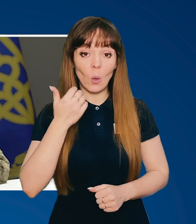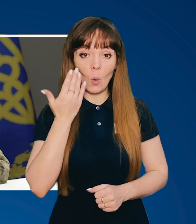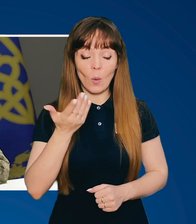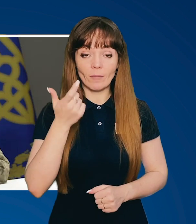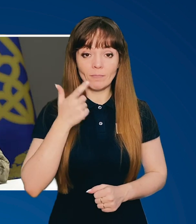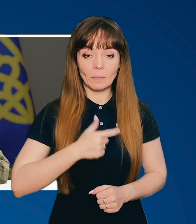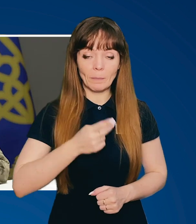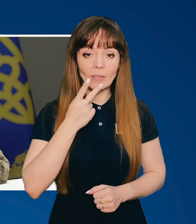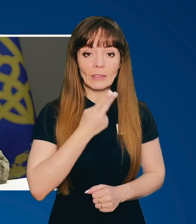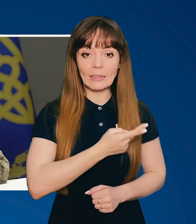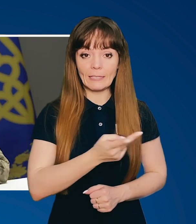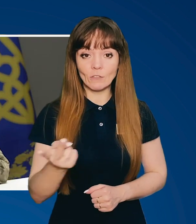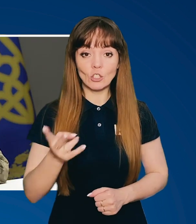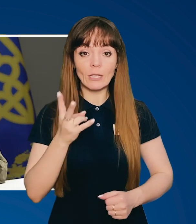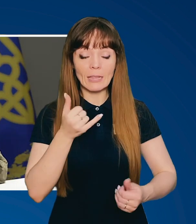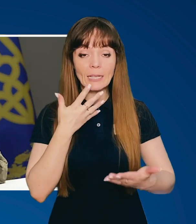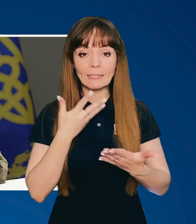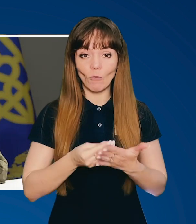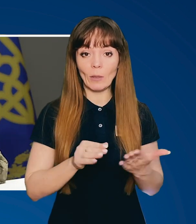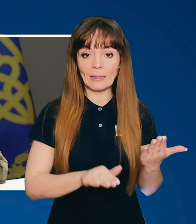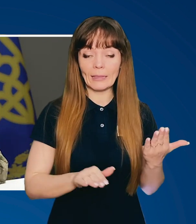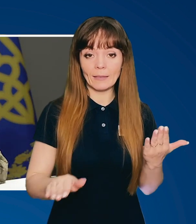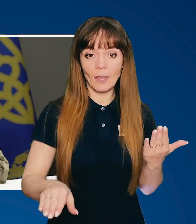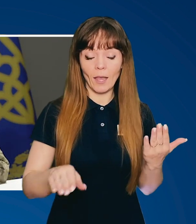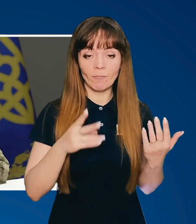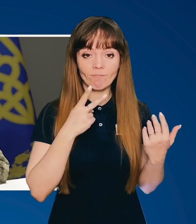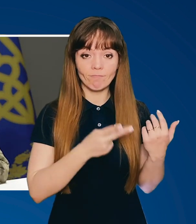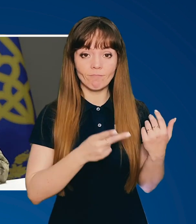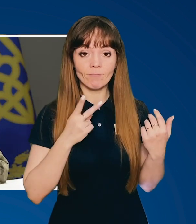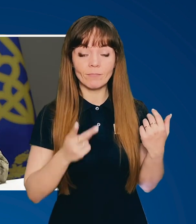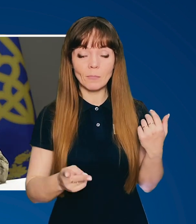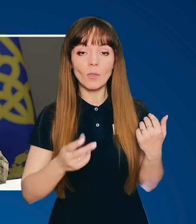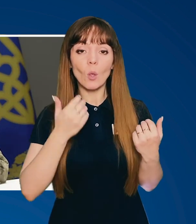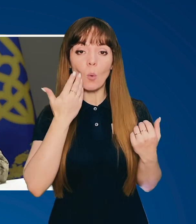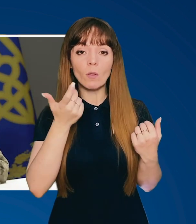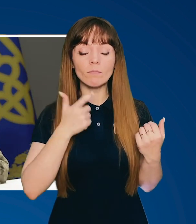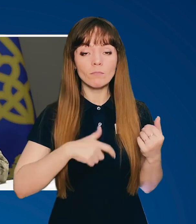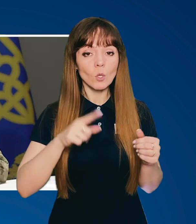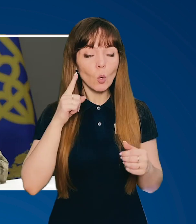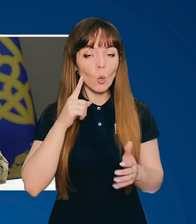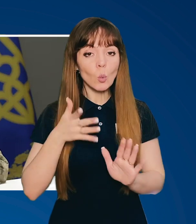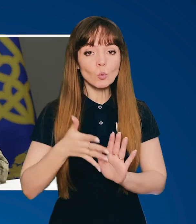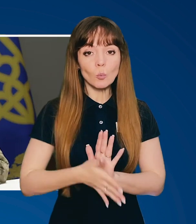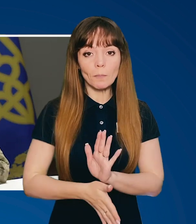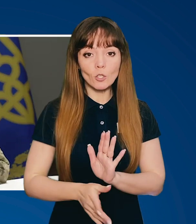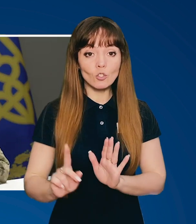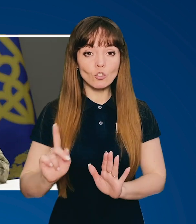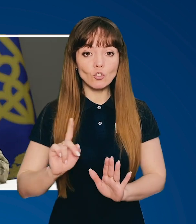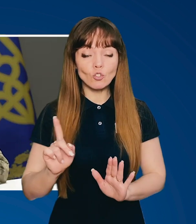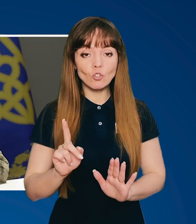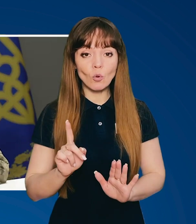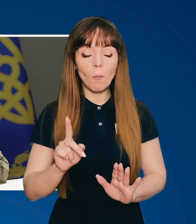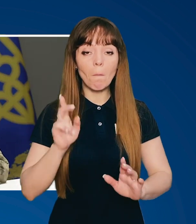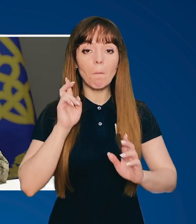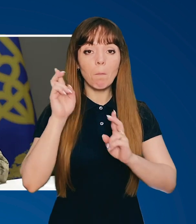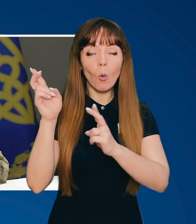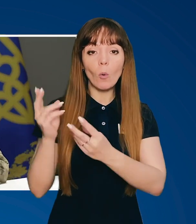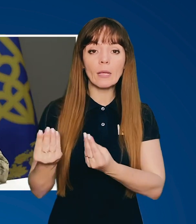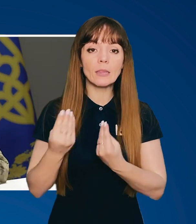Коли ти дивишся на своїх дітей, коли ти розумієш, що Бог тобі дав